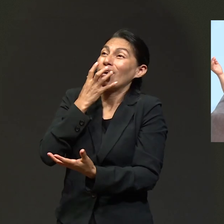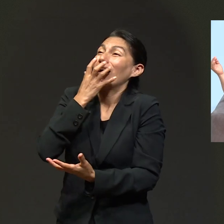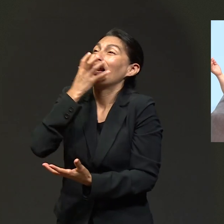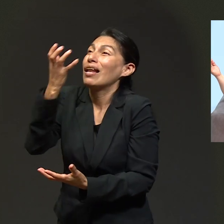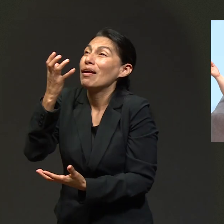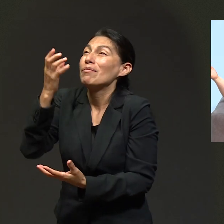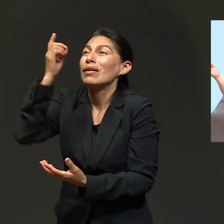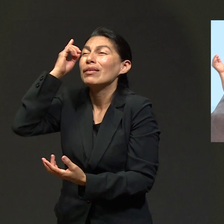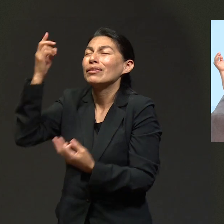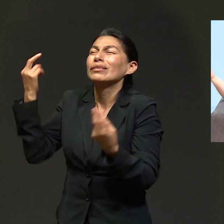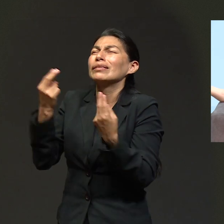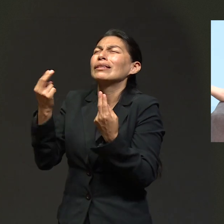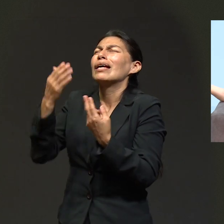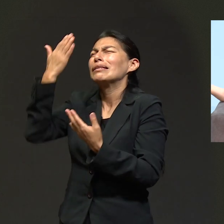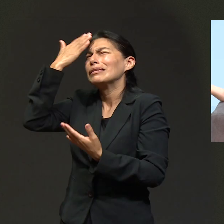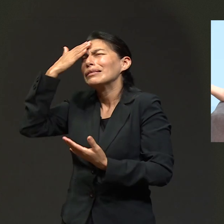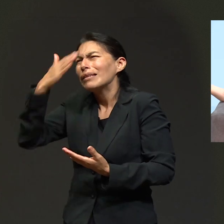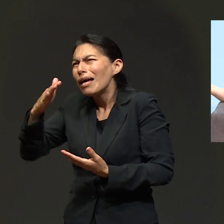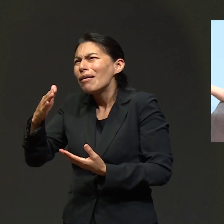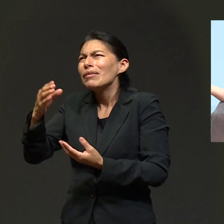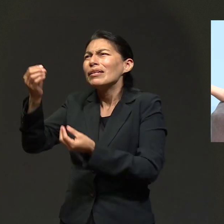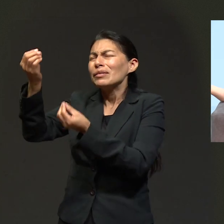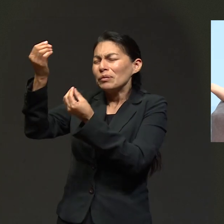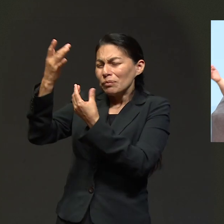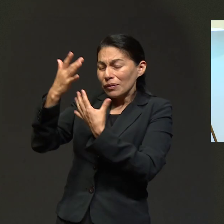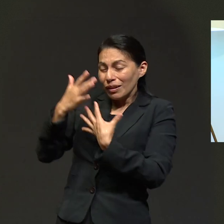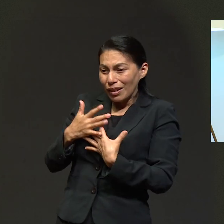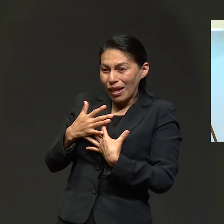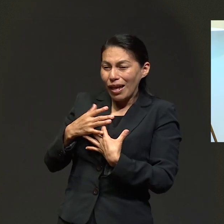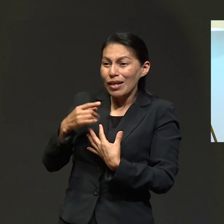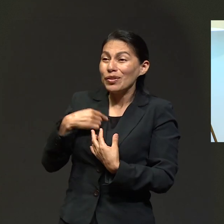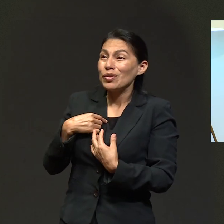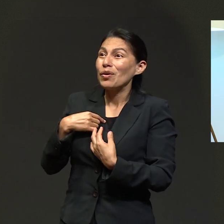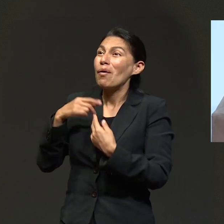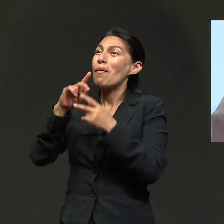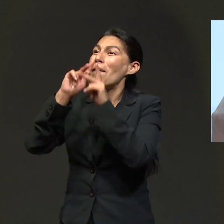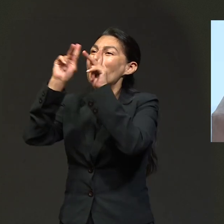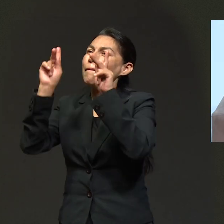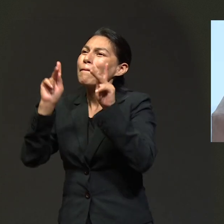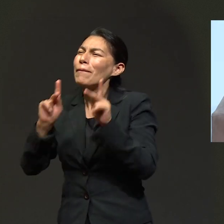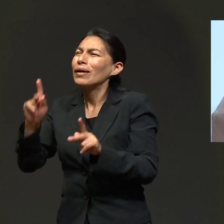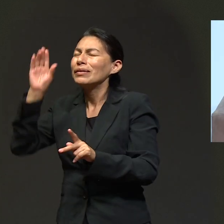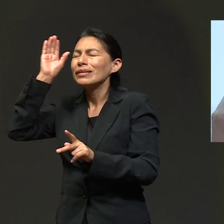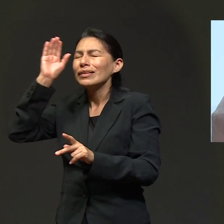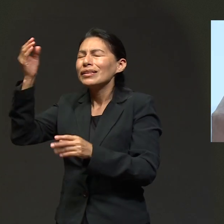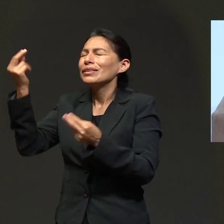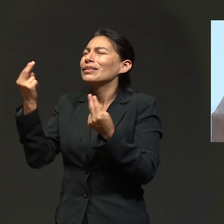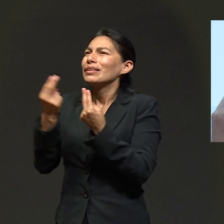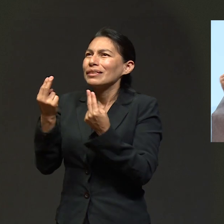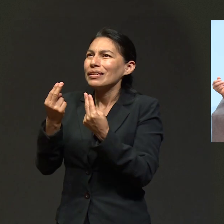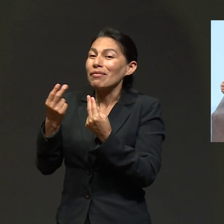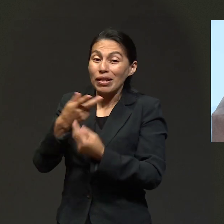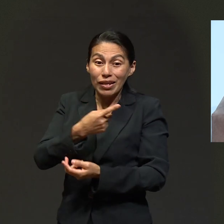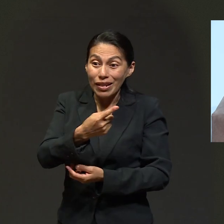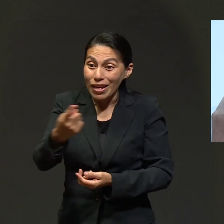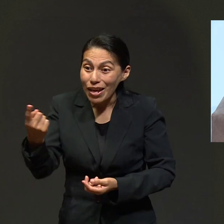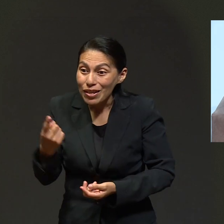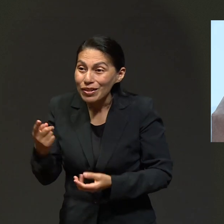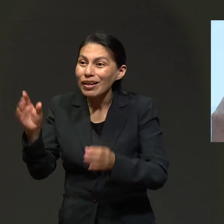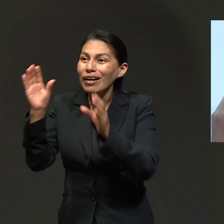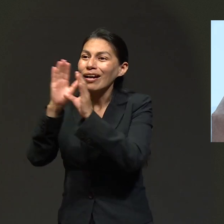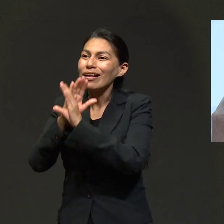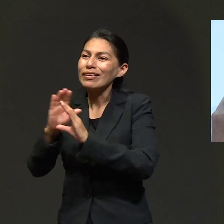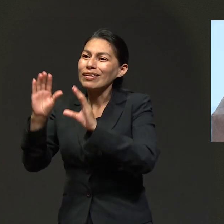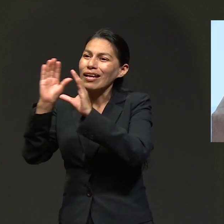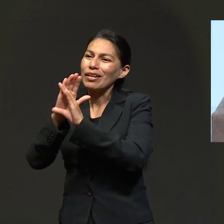antes que clamemos, Dios sabe de que tenemos necesidad. Y yo necesitaba La Paz de Cristo en ese momento. Y me cantaron ese